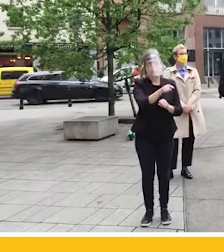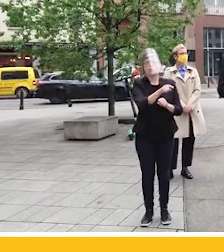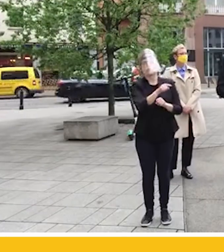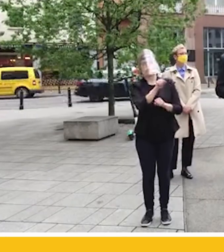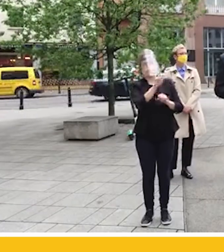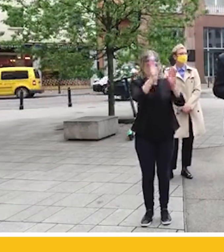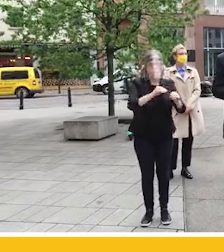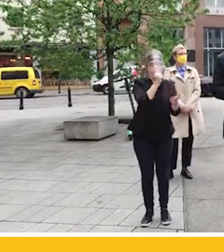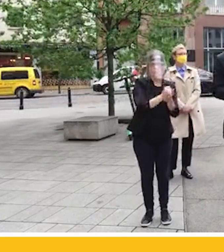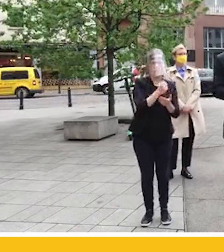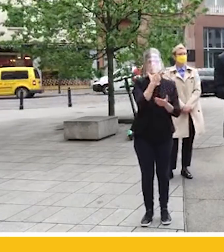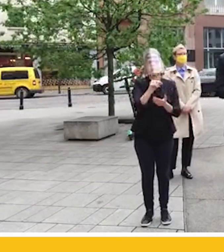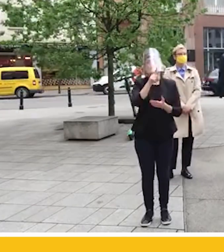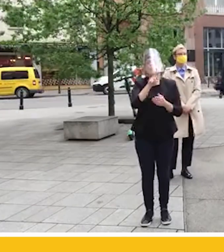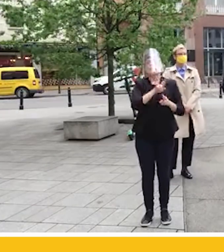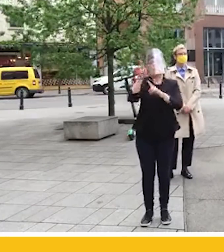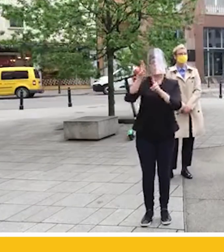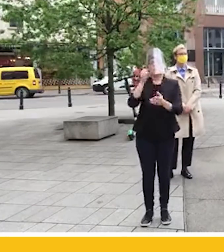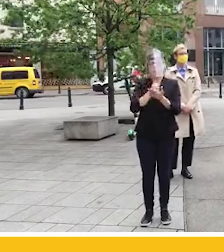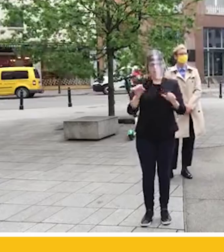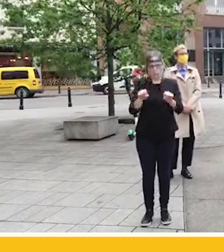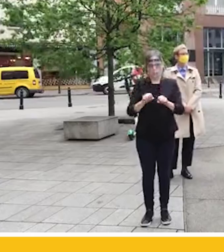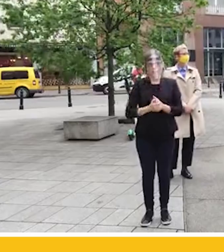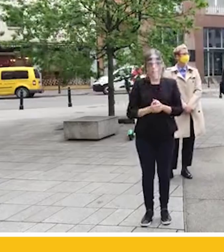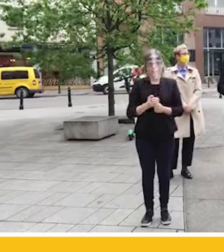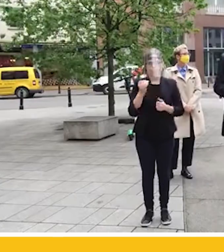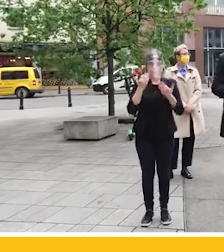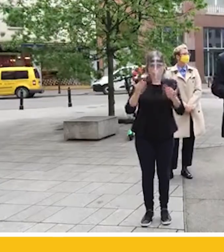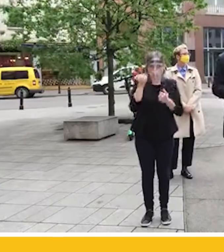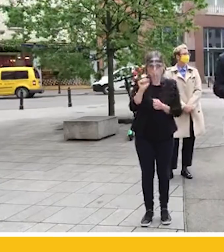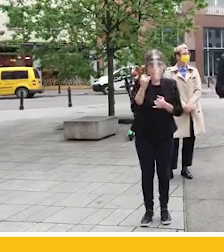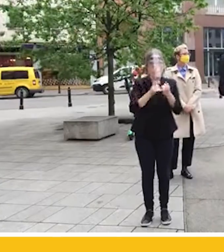Sprawiedliwości. Dziękuję bardzo. Jeżeli macie państwo jakieś pytania, to oczywiście odpowiem.